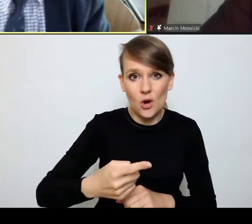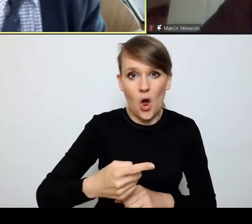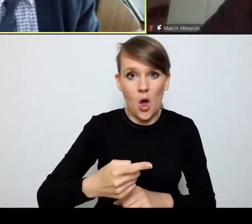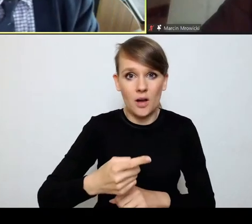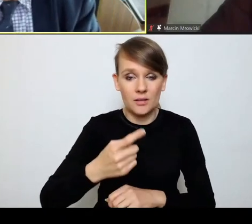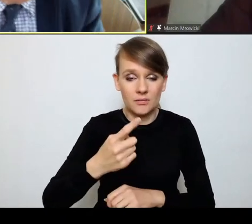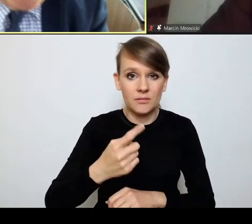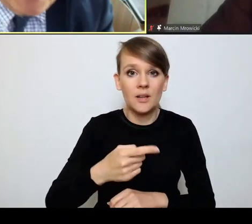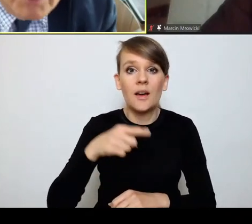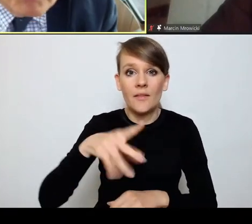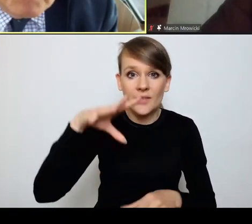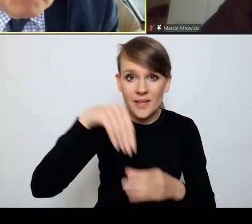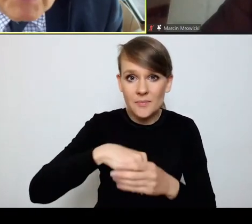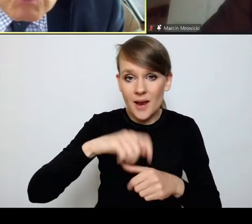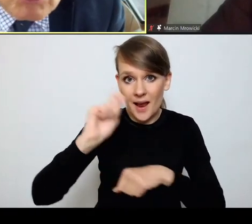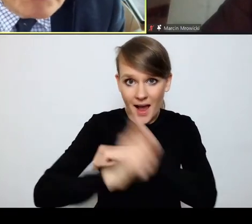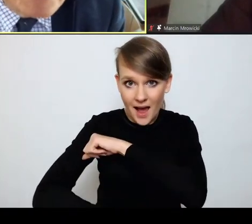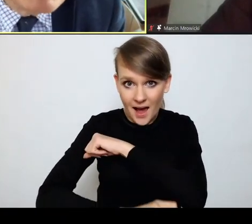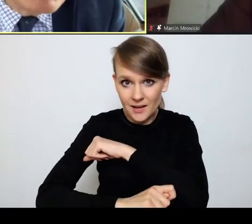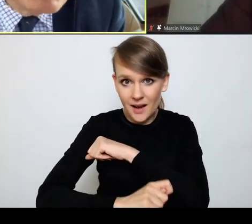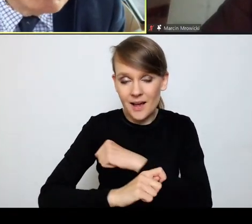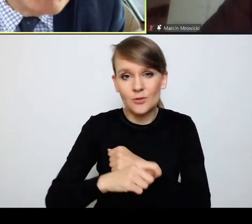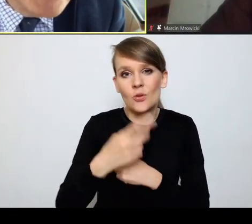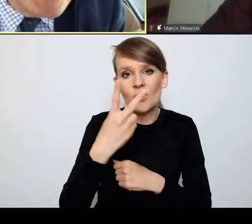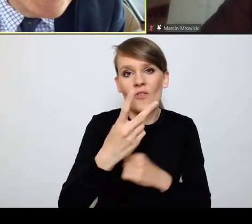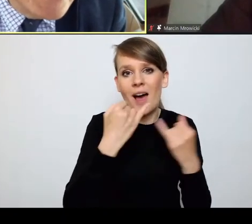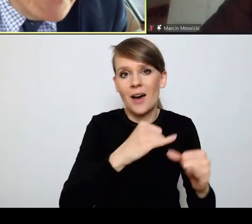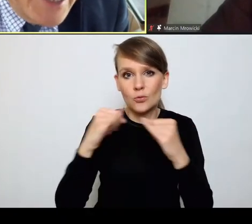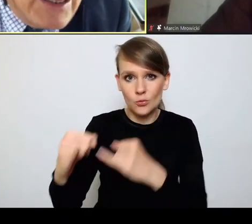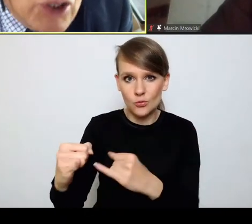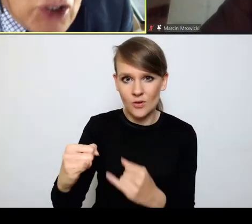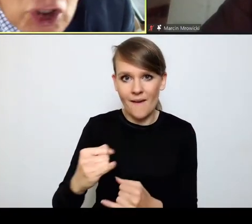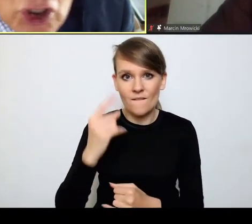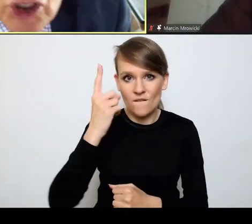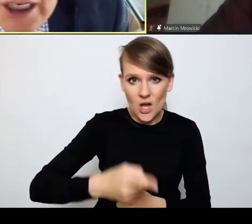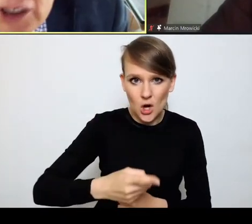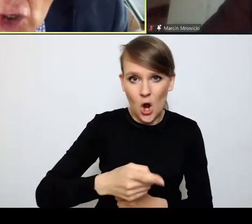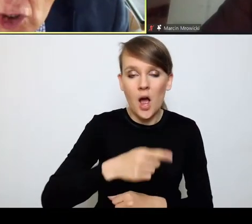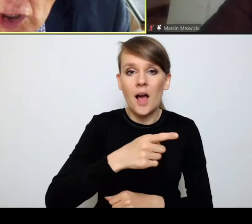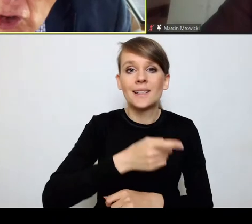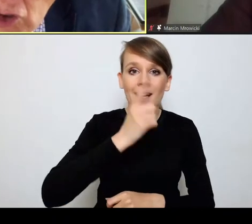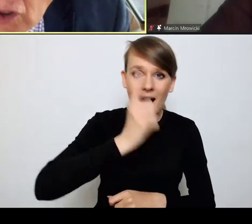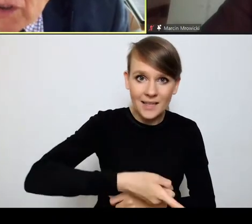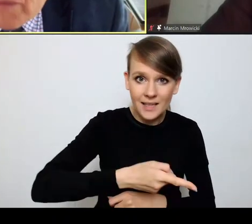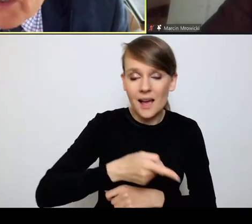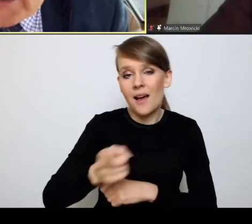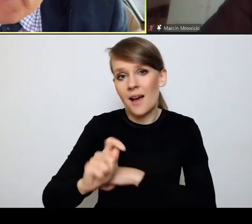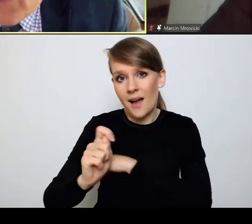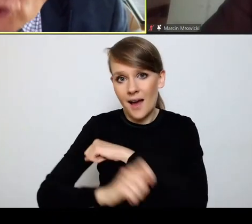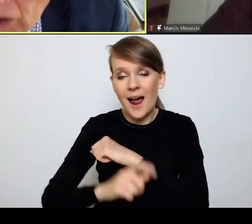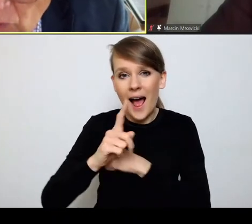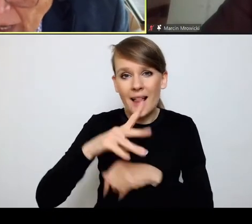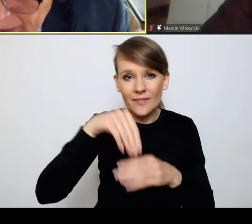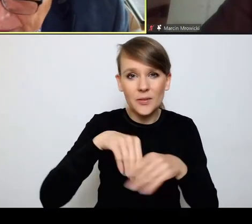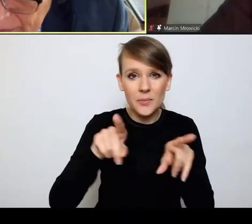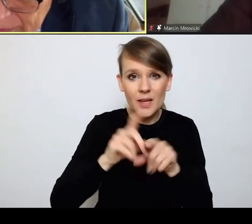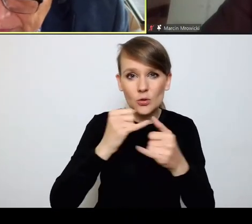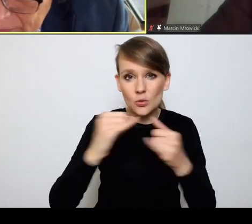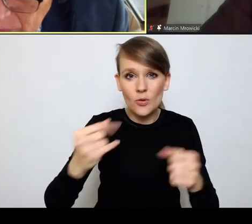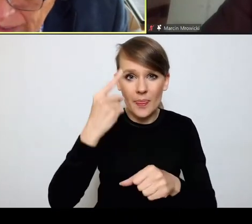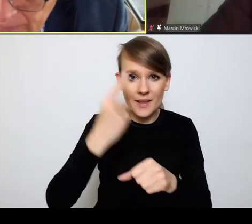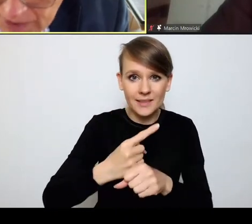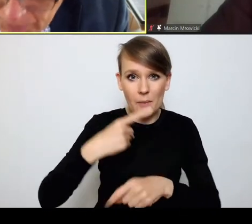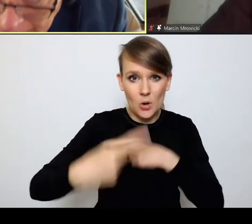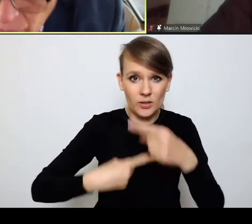czy wyroków, w którymi wymierza się karę, bo to są dwa różne rodzaje wyroków, ale dotyczy niezliczonych ilości decyzji proceduralnych,